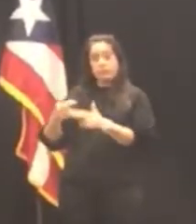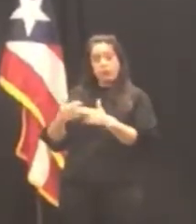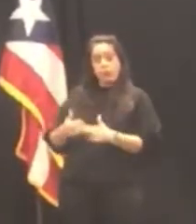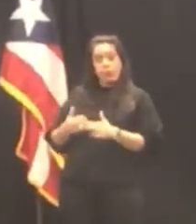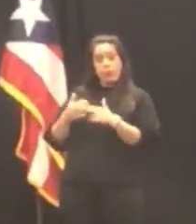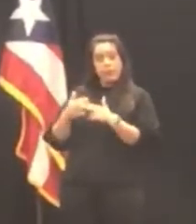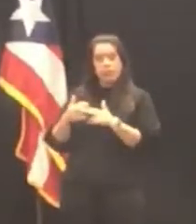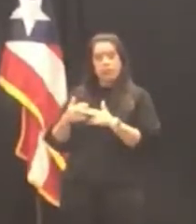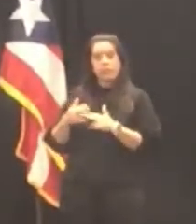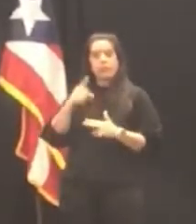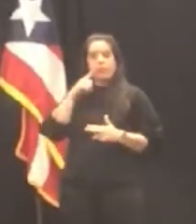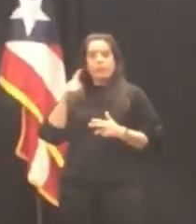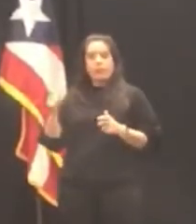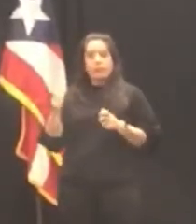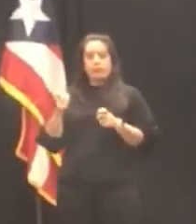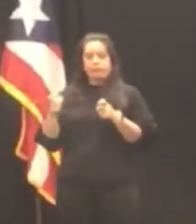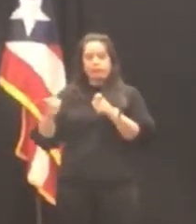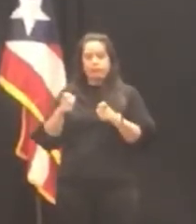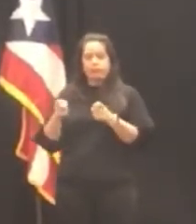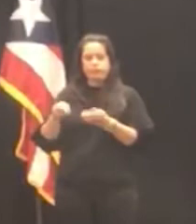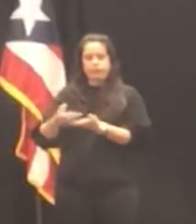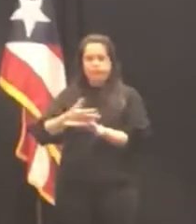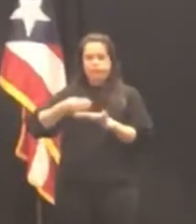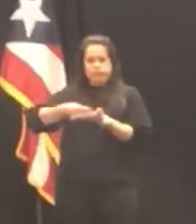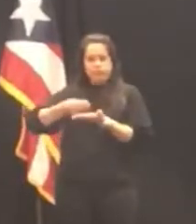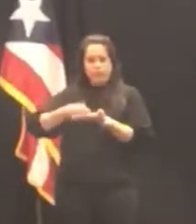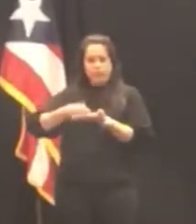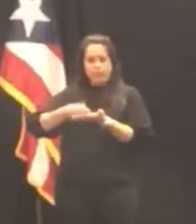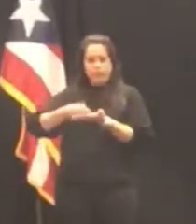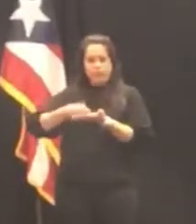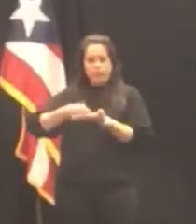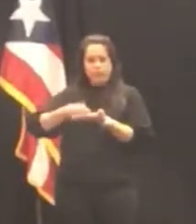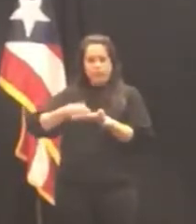para contralor de Puerto Rico en